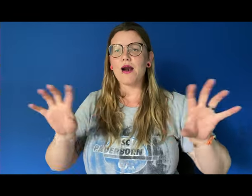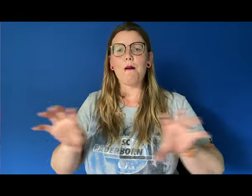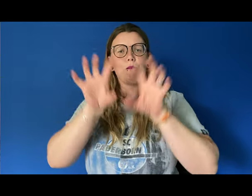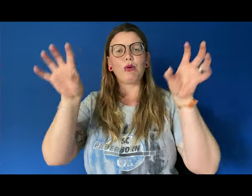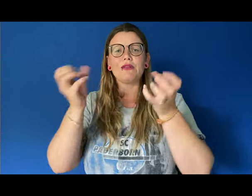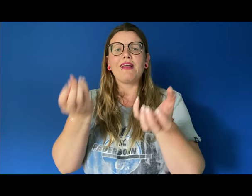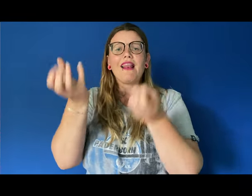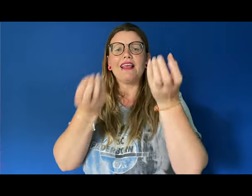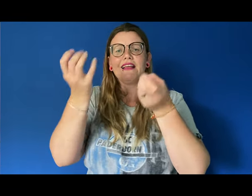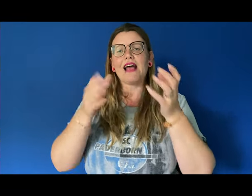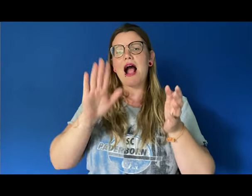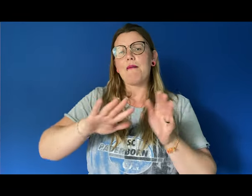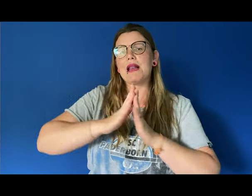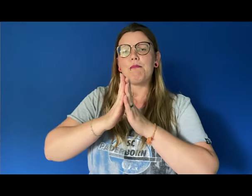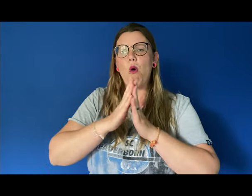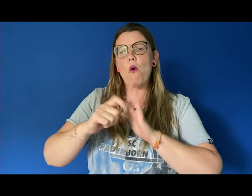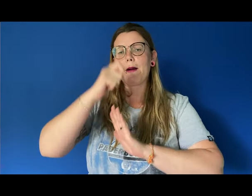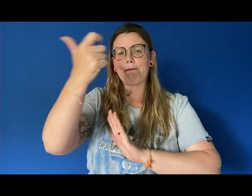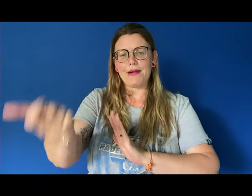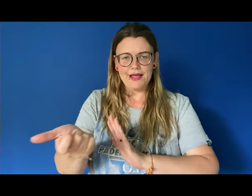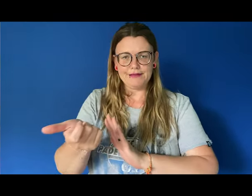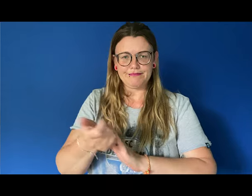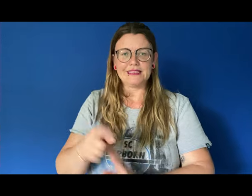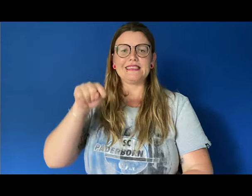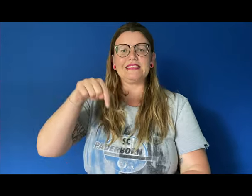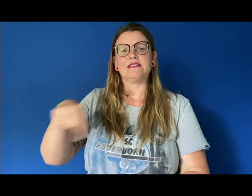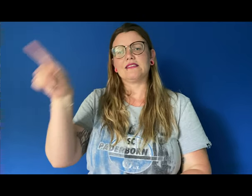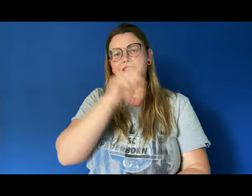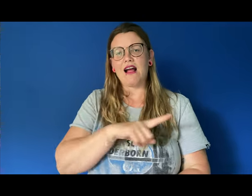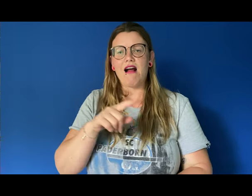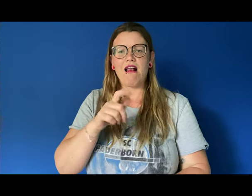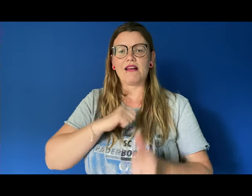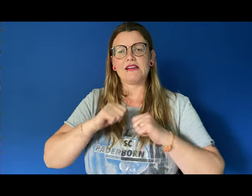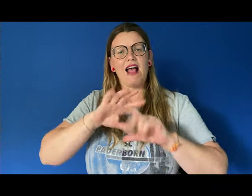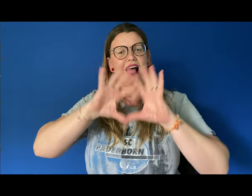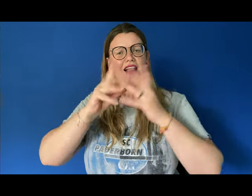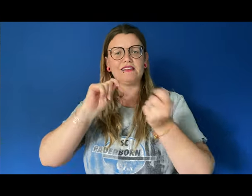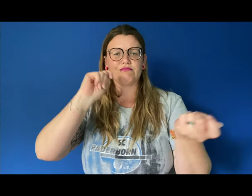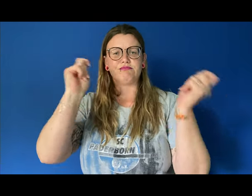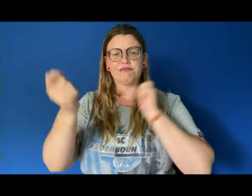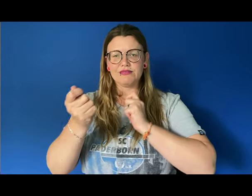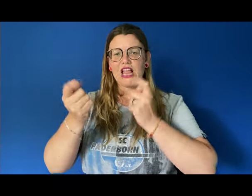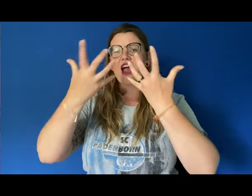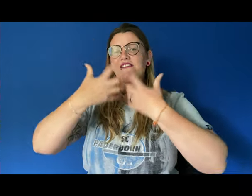bunten Lichter am Libori-Berg Denn dieses Jahr ist alles anders, das Fest ist